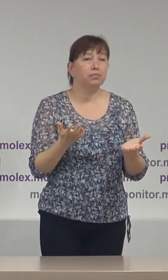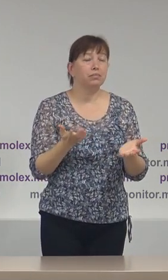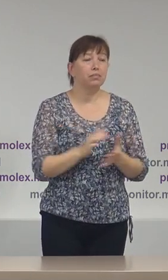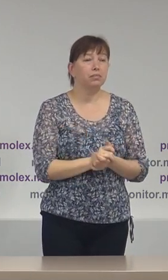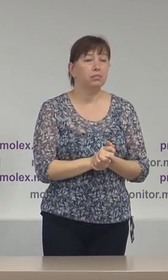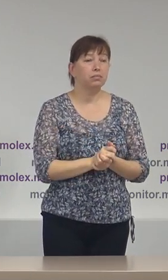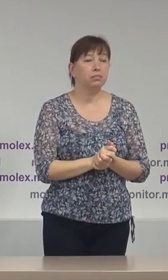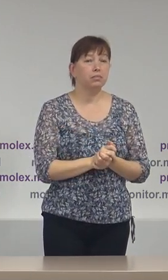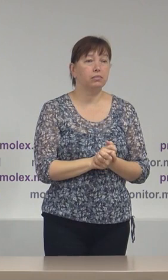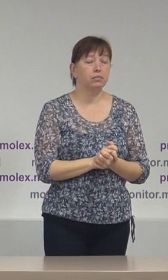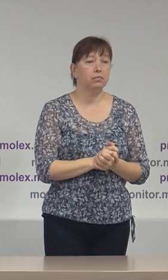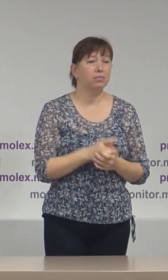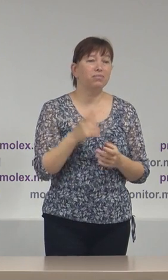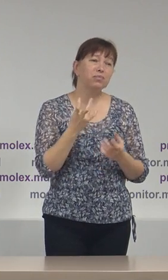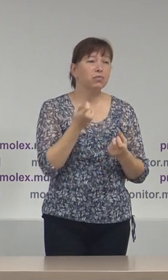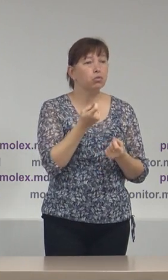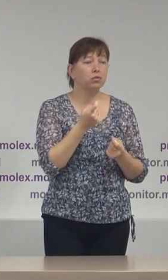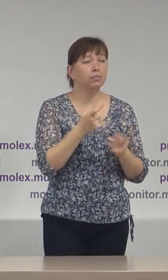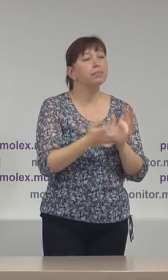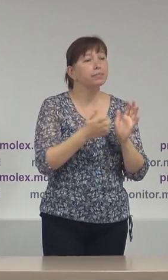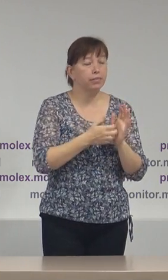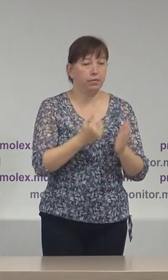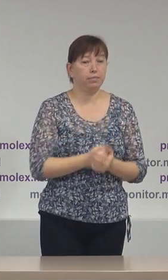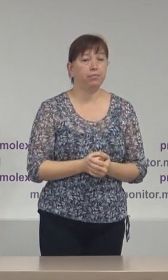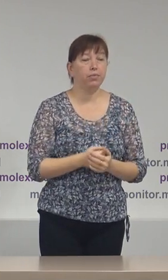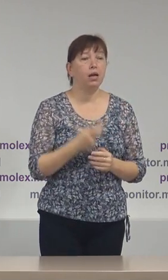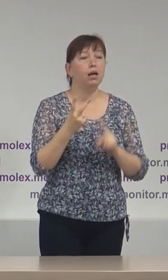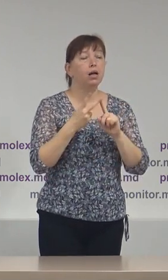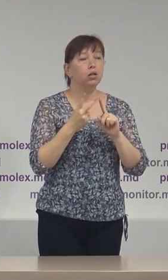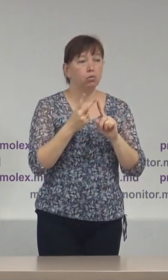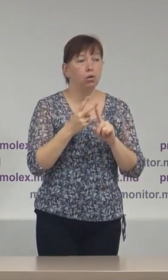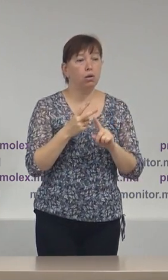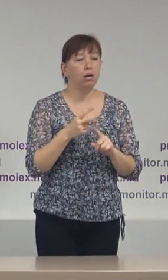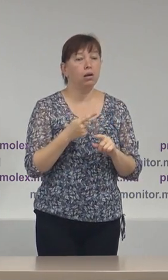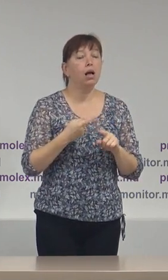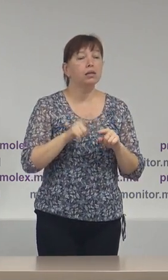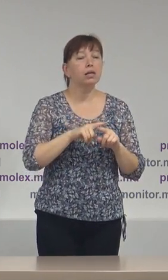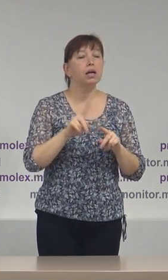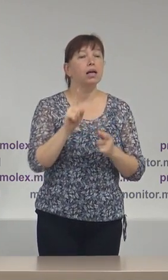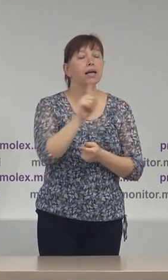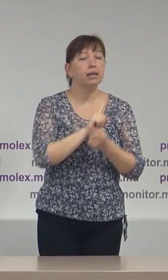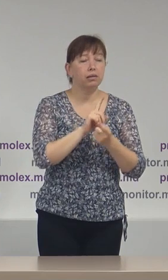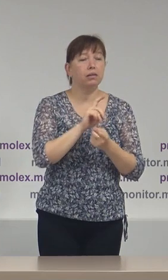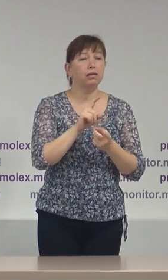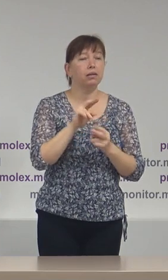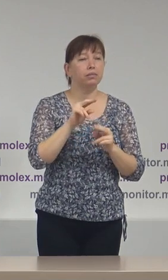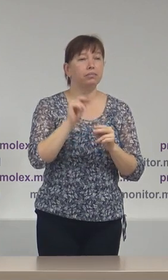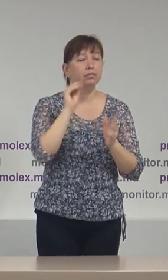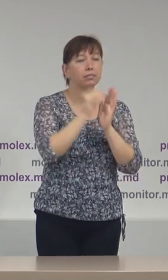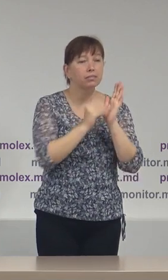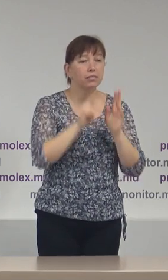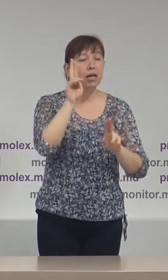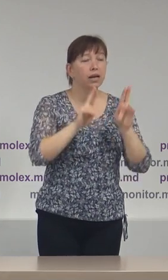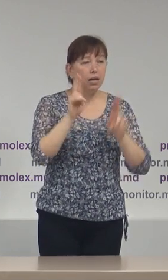reușită. Al doilea aspect ține de reglementarea mecanismului în care vor